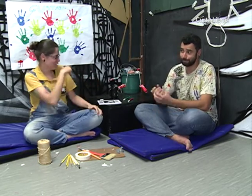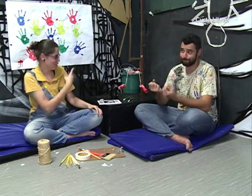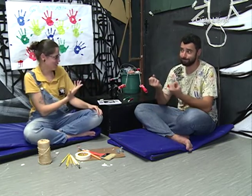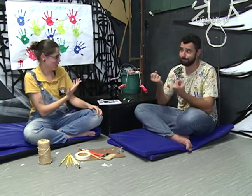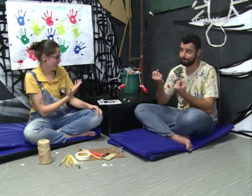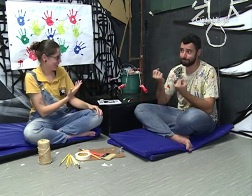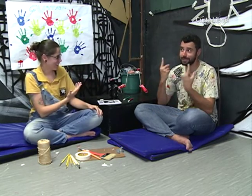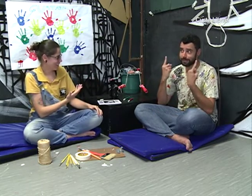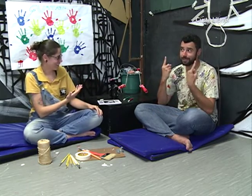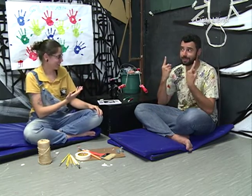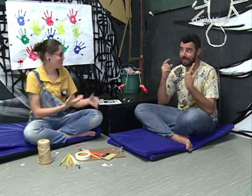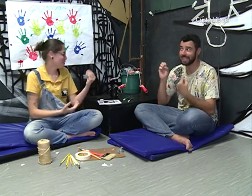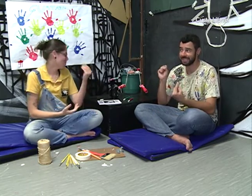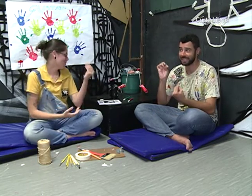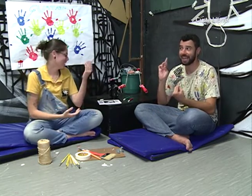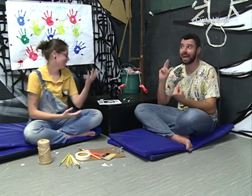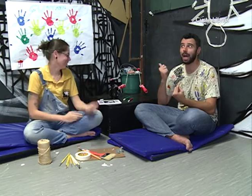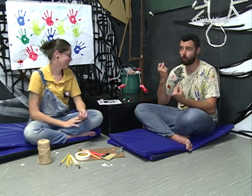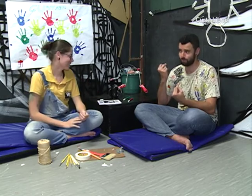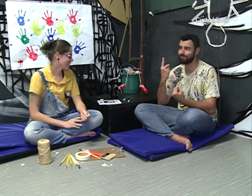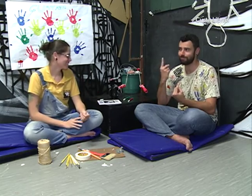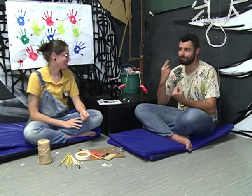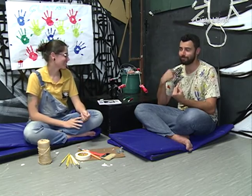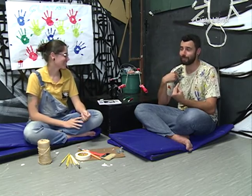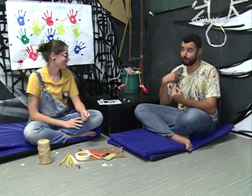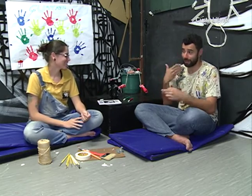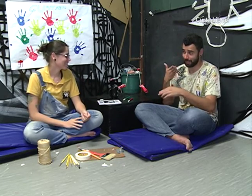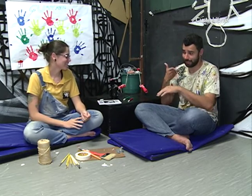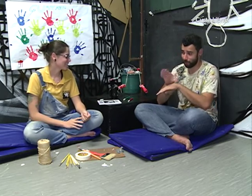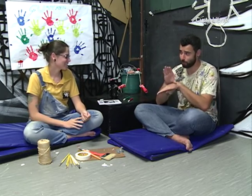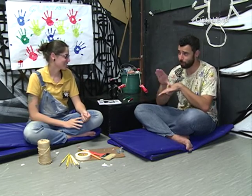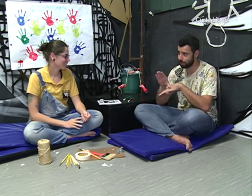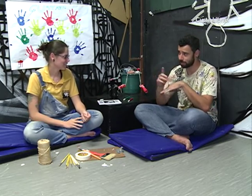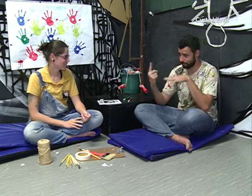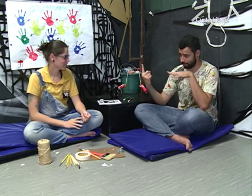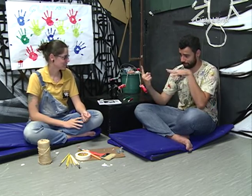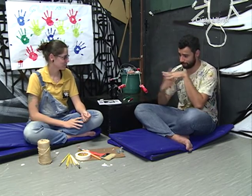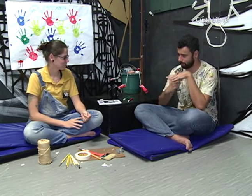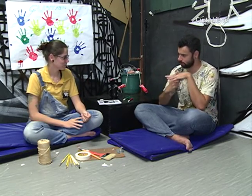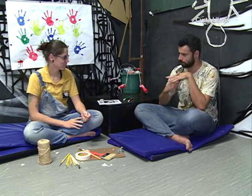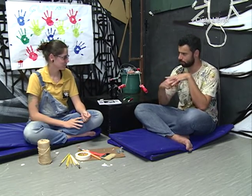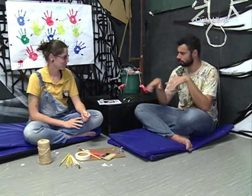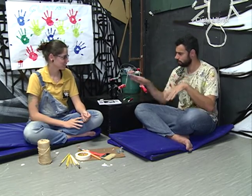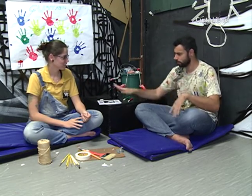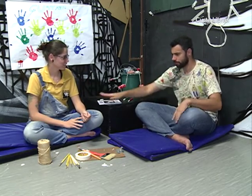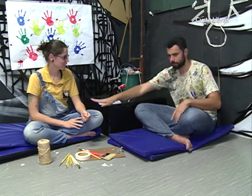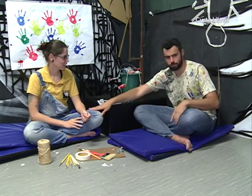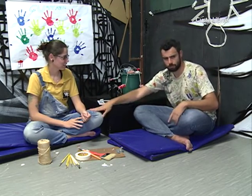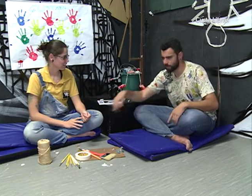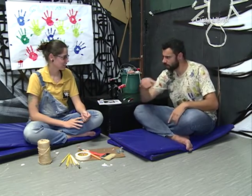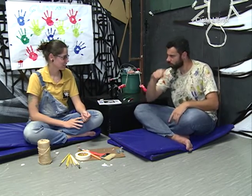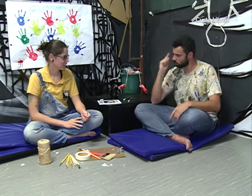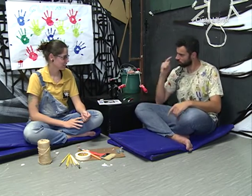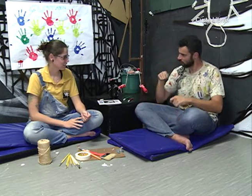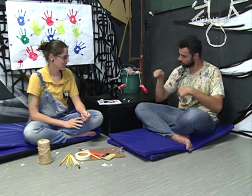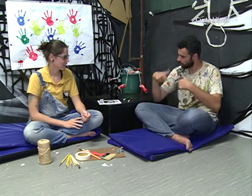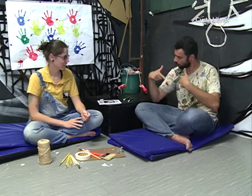Foi bem estranho. Quando eu entrei no curso, era o único surdo da turma. Então, era aquele